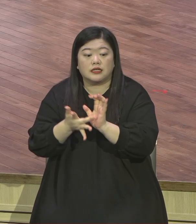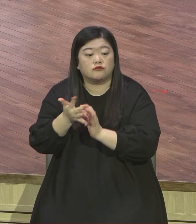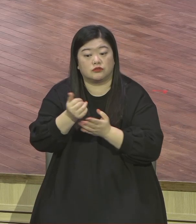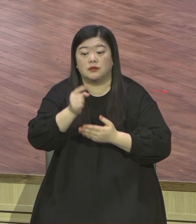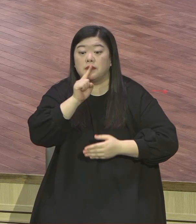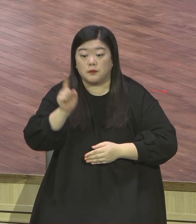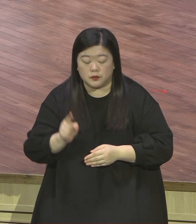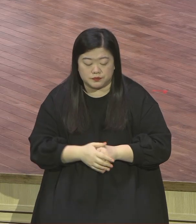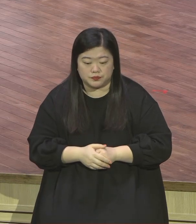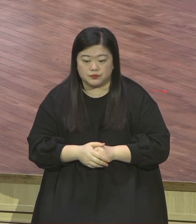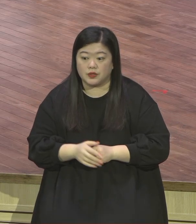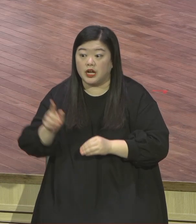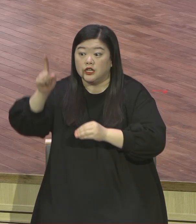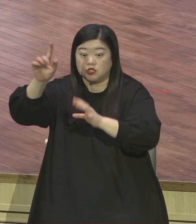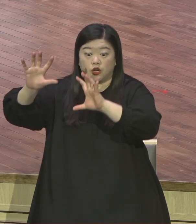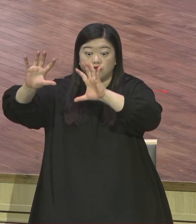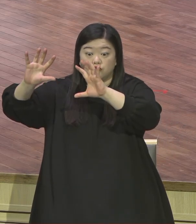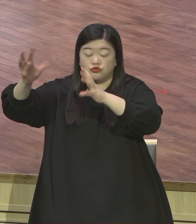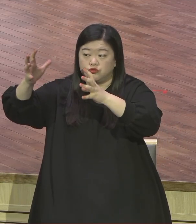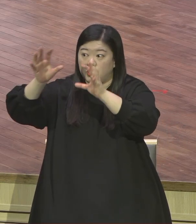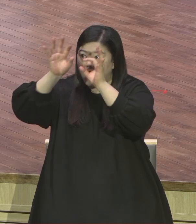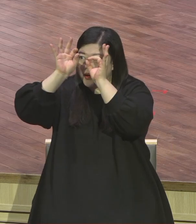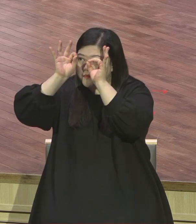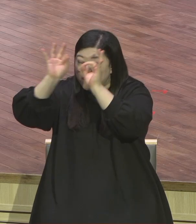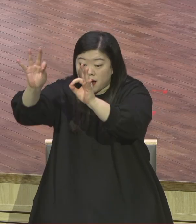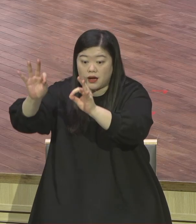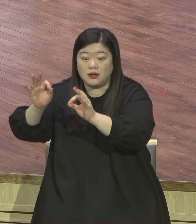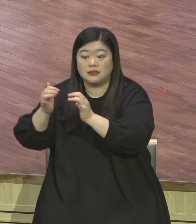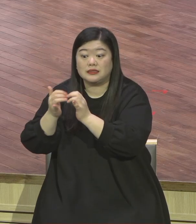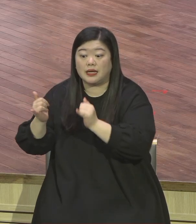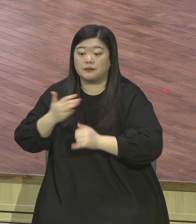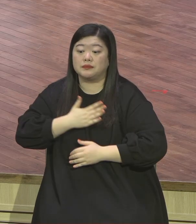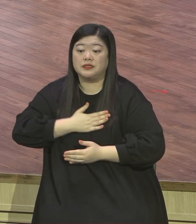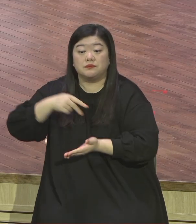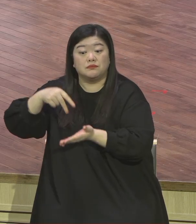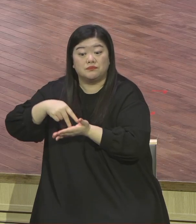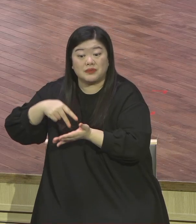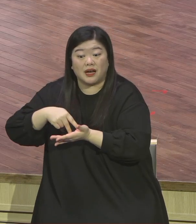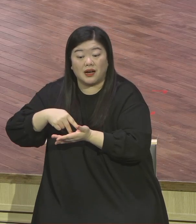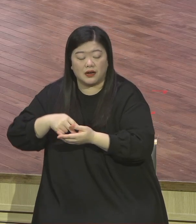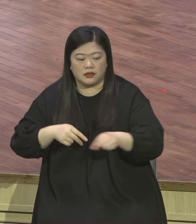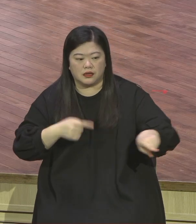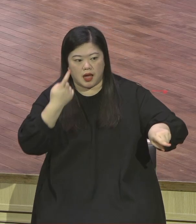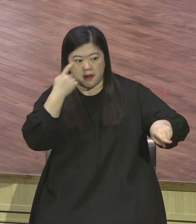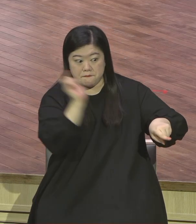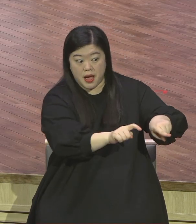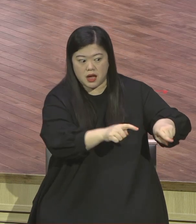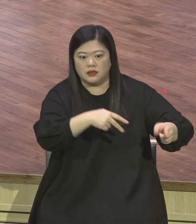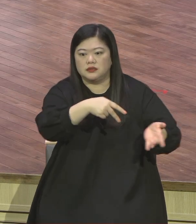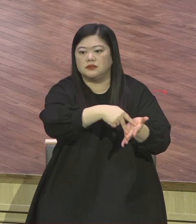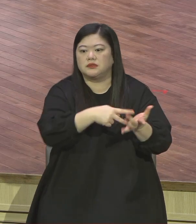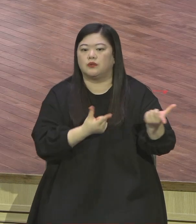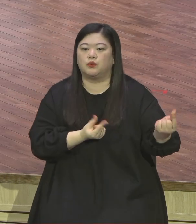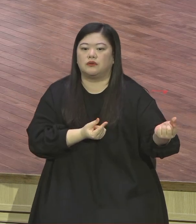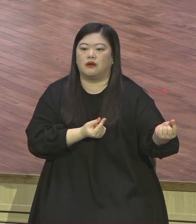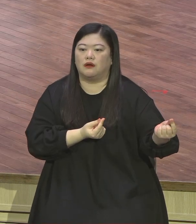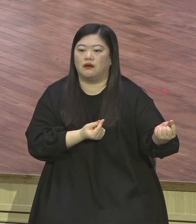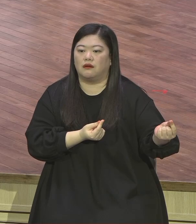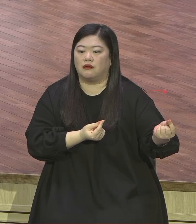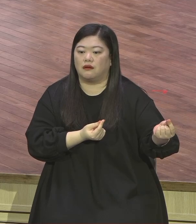천국을 발견한 자는 이와 같다. 나를 믿는 자는 이와 같다. 복음을 완전히 깨달은 자는